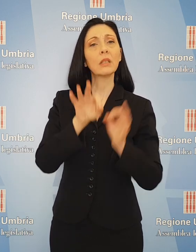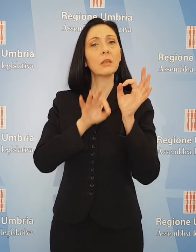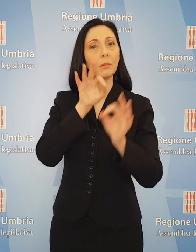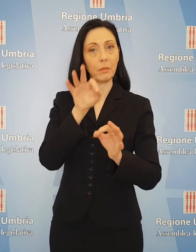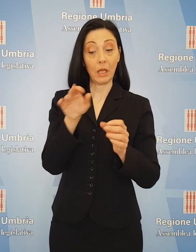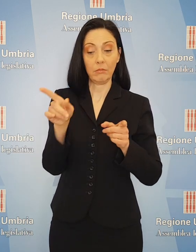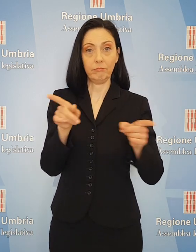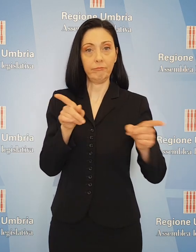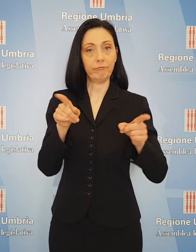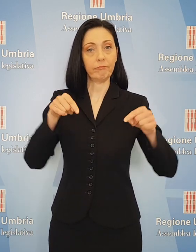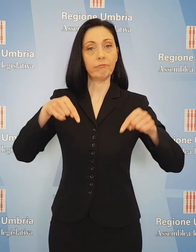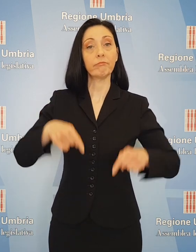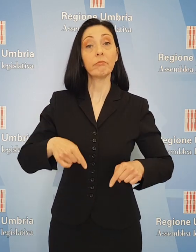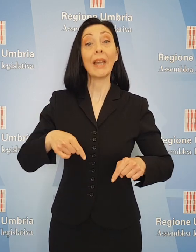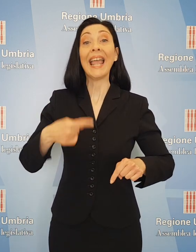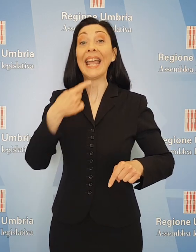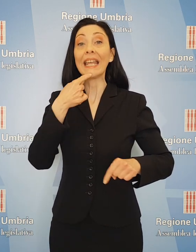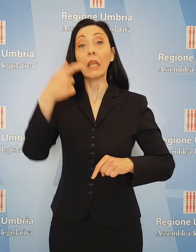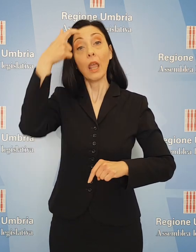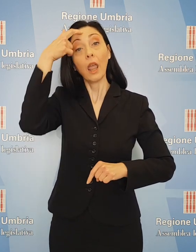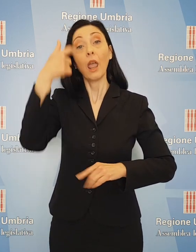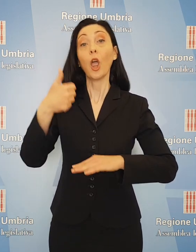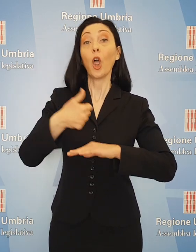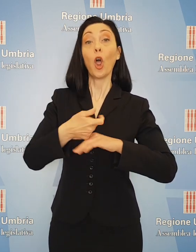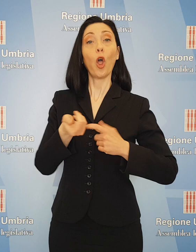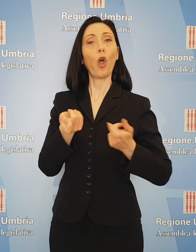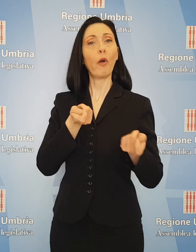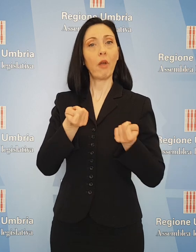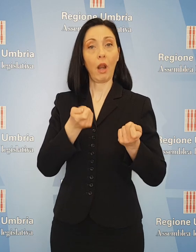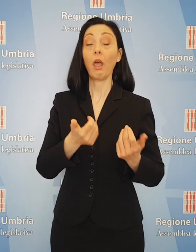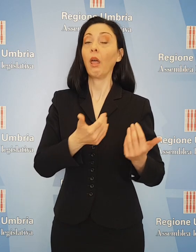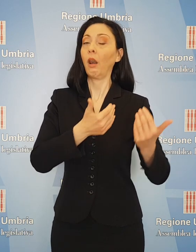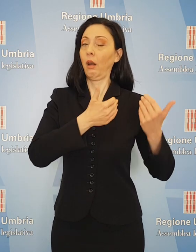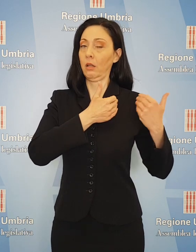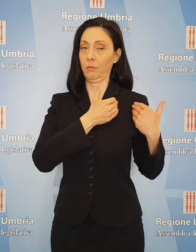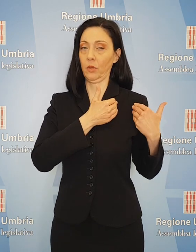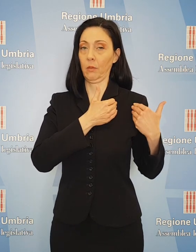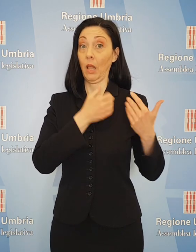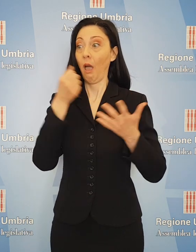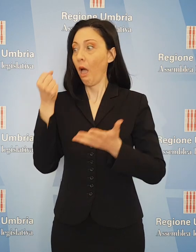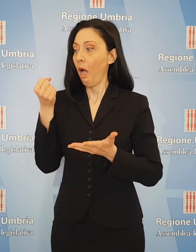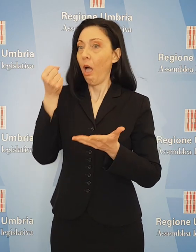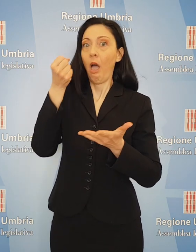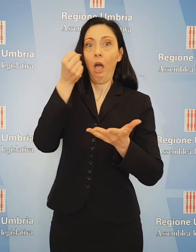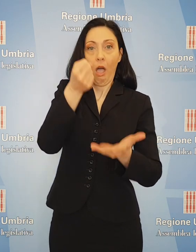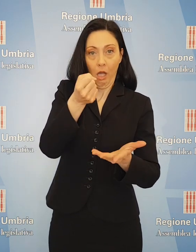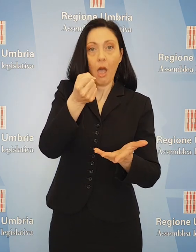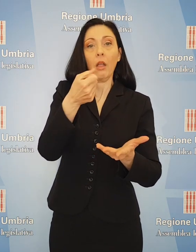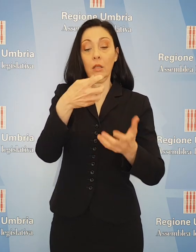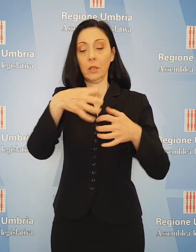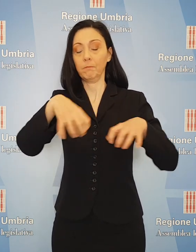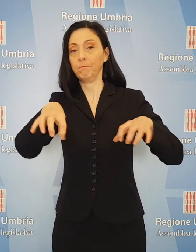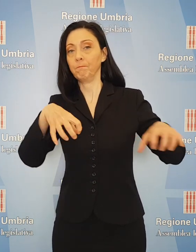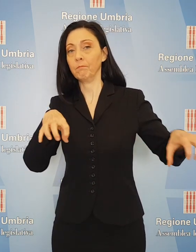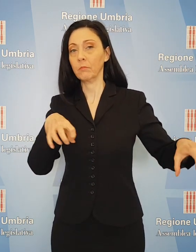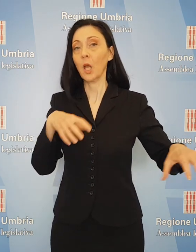sottolineato che in questo momento chi governa ha la grande responsabilità di gestire importanti finanziamenti e di